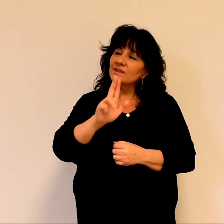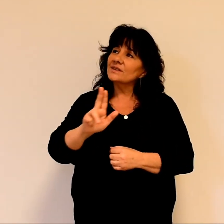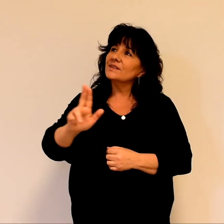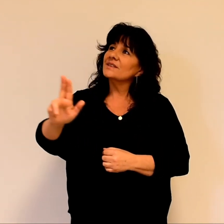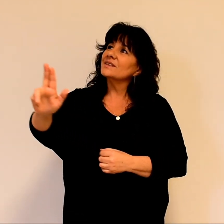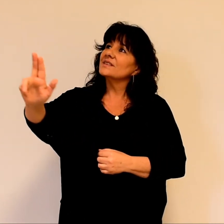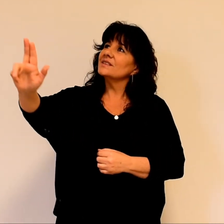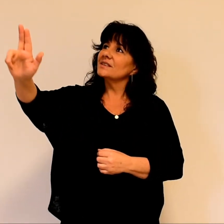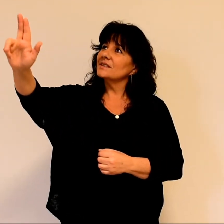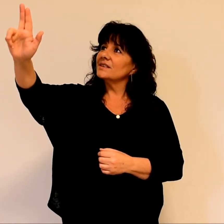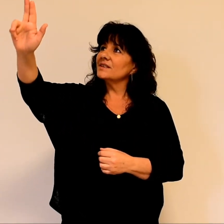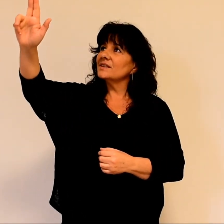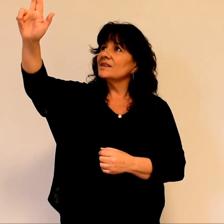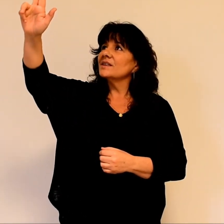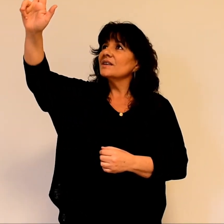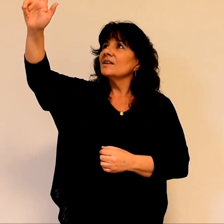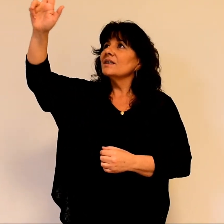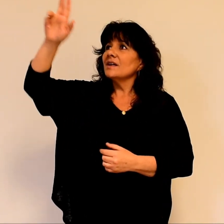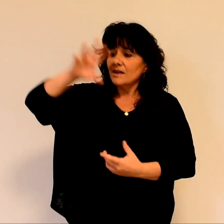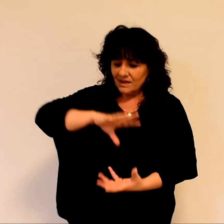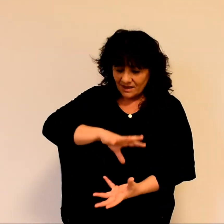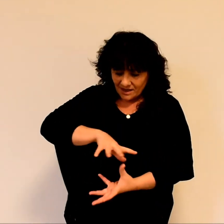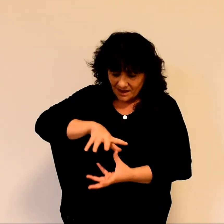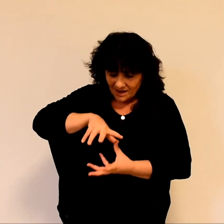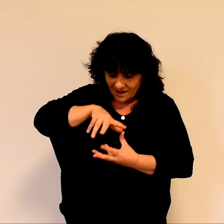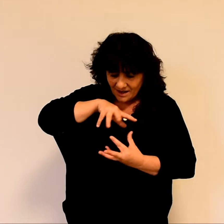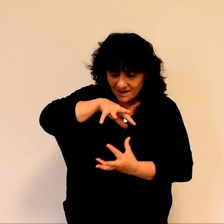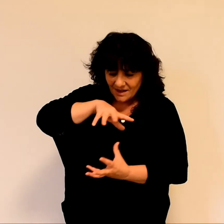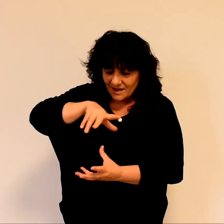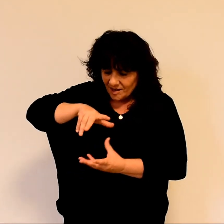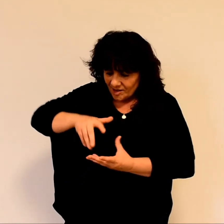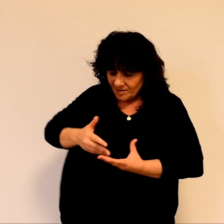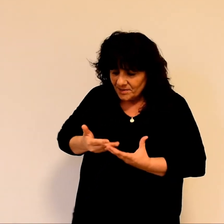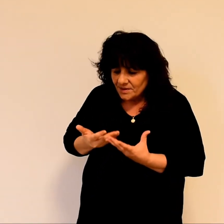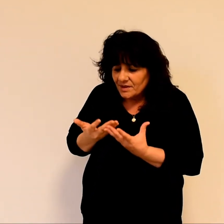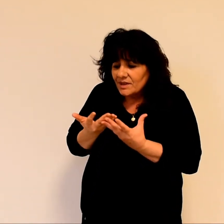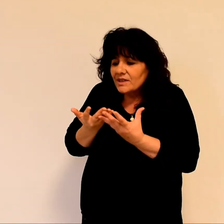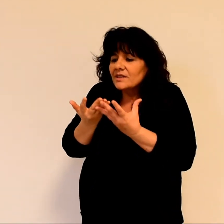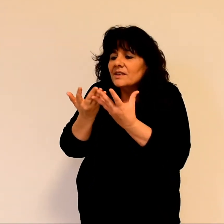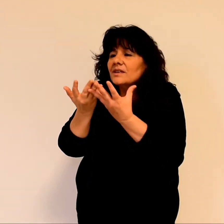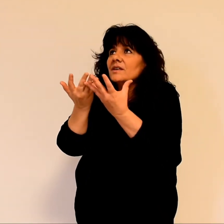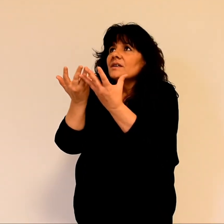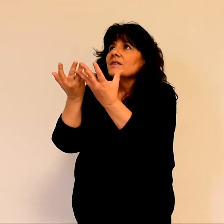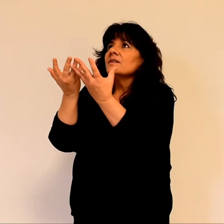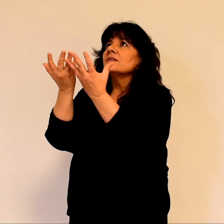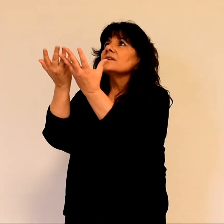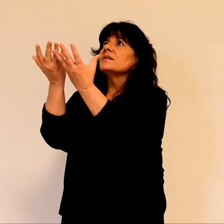Seigneur, j'élève mon âme,